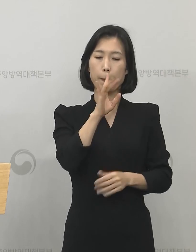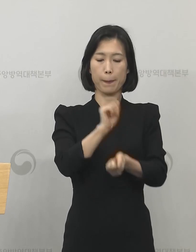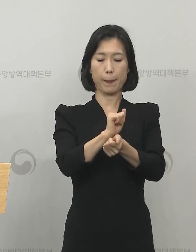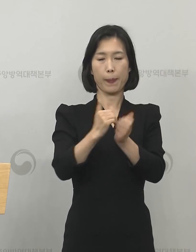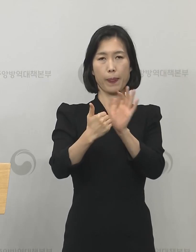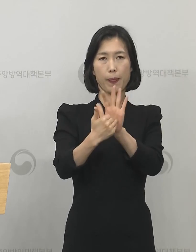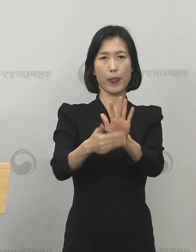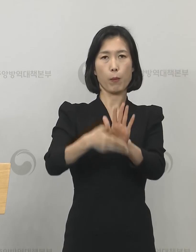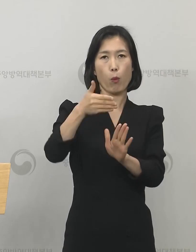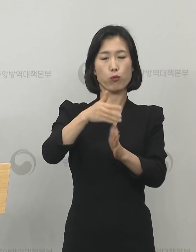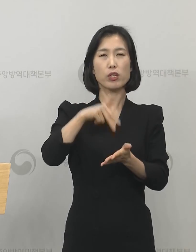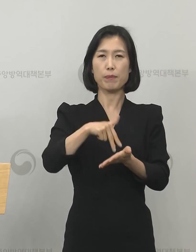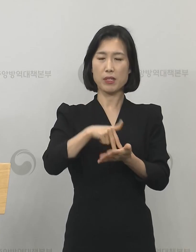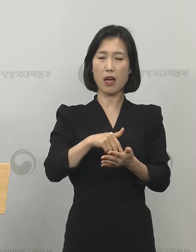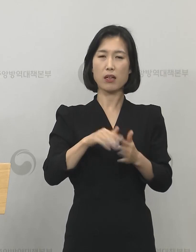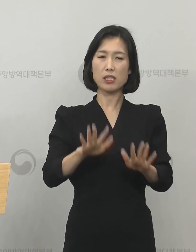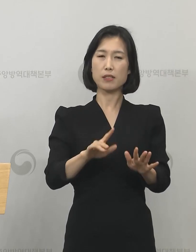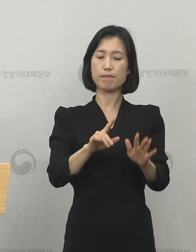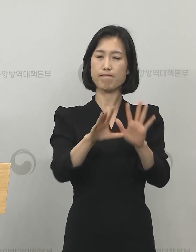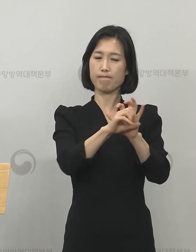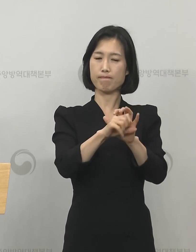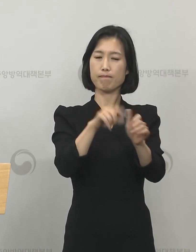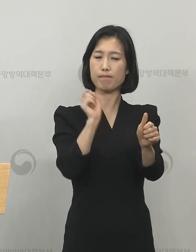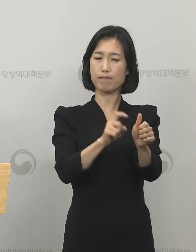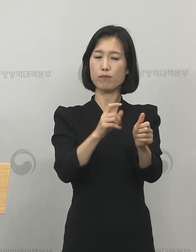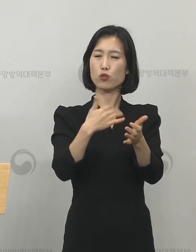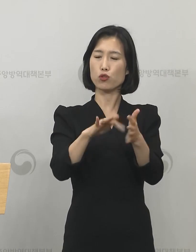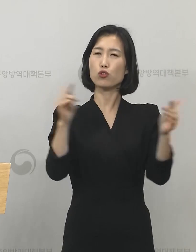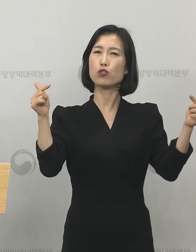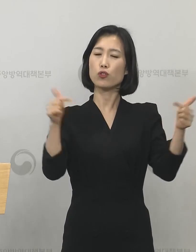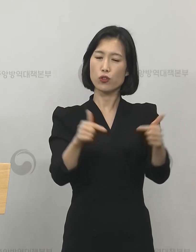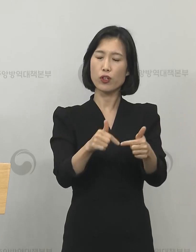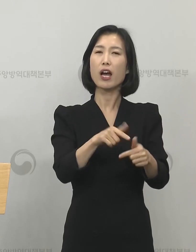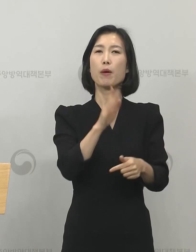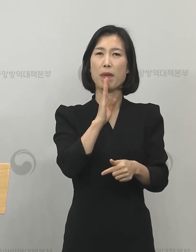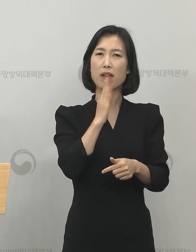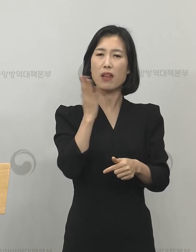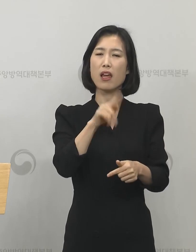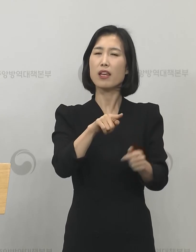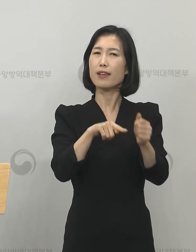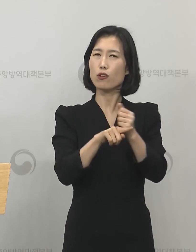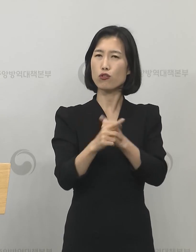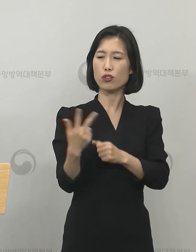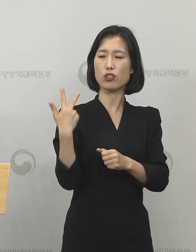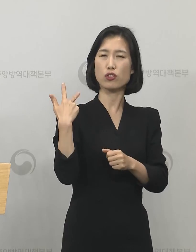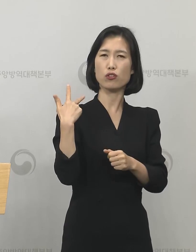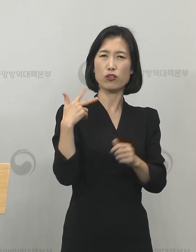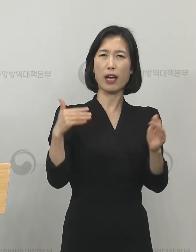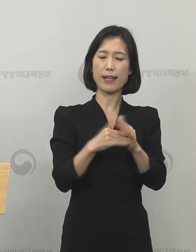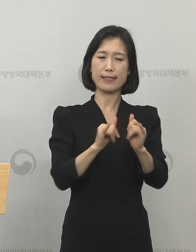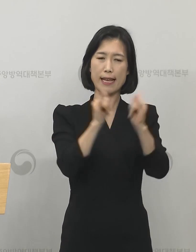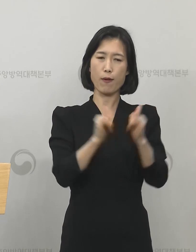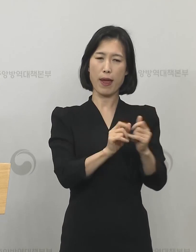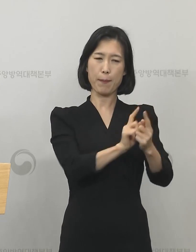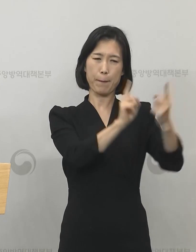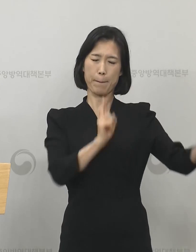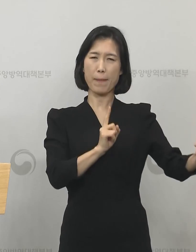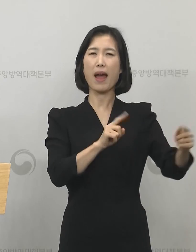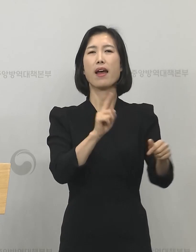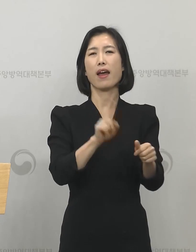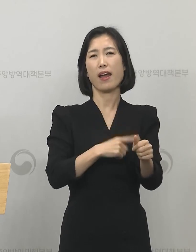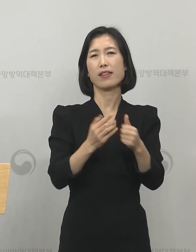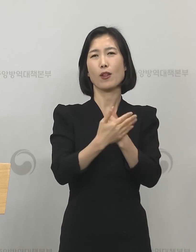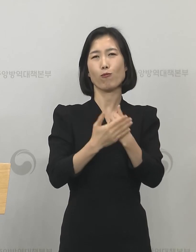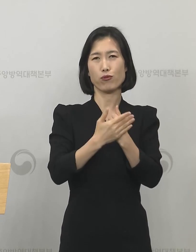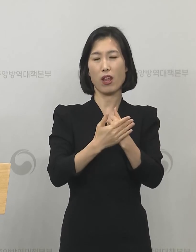중앙방역대책본부는 확진자 수가 감수하고 있지만 이는 지난주까지의 사회적 거리 두기의 결과로 부활절 및